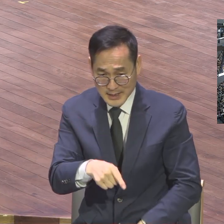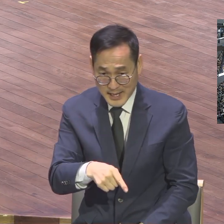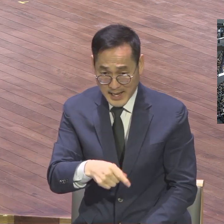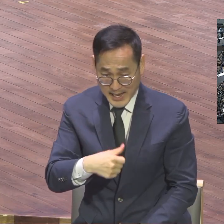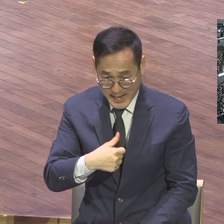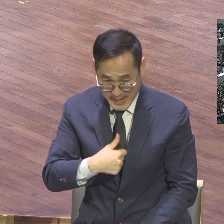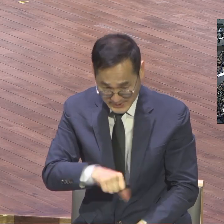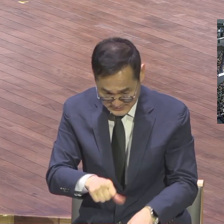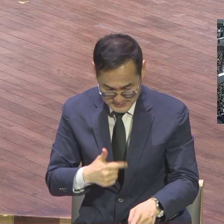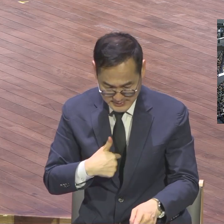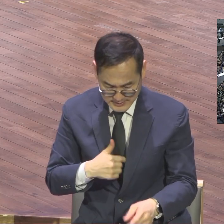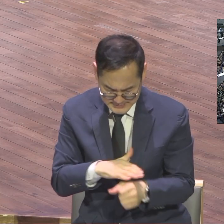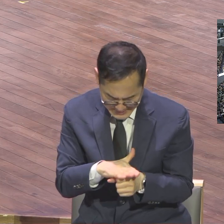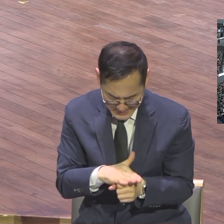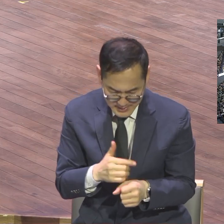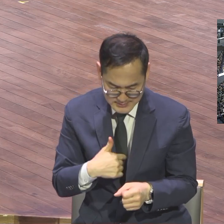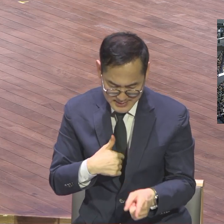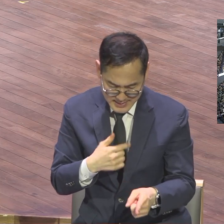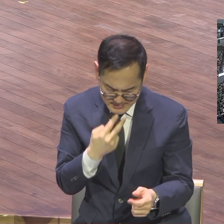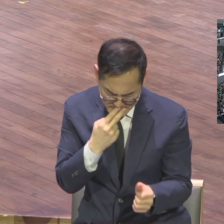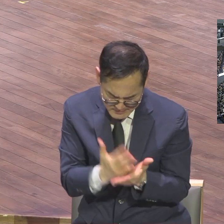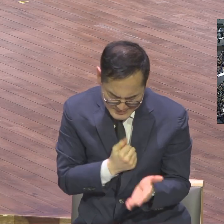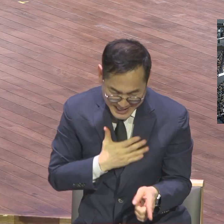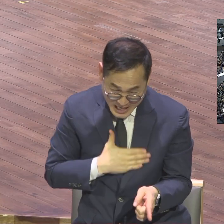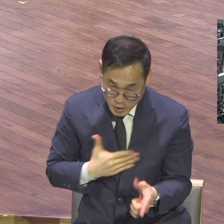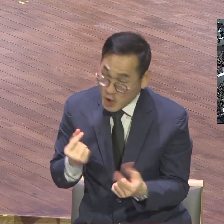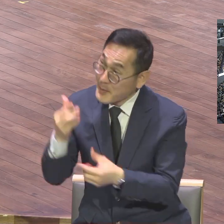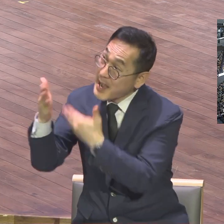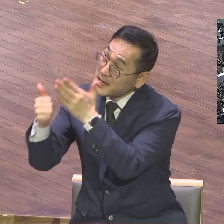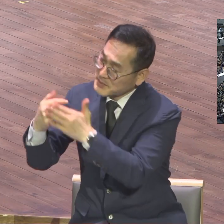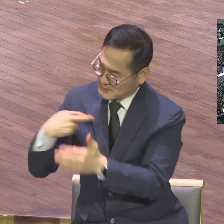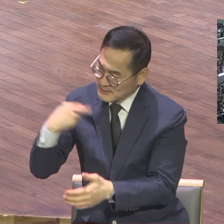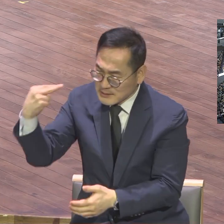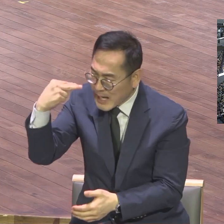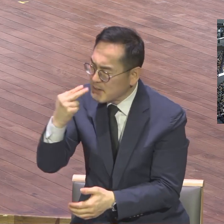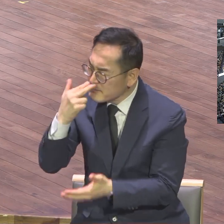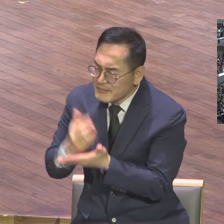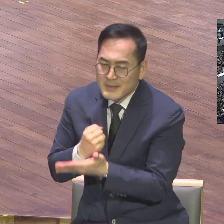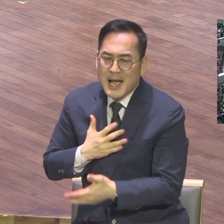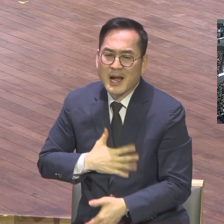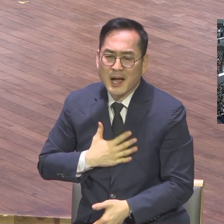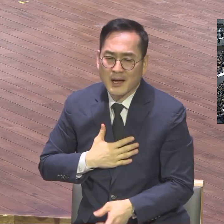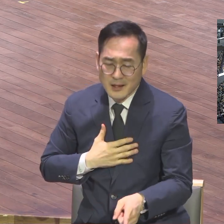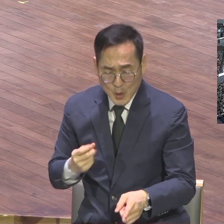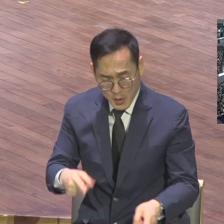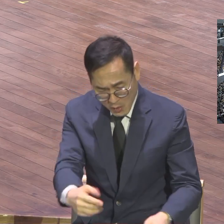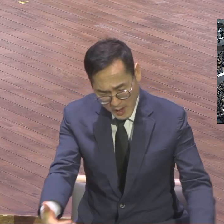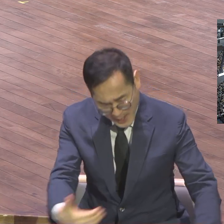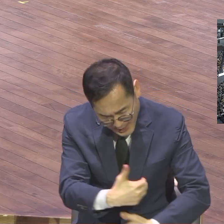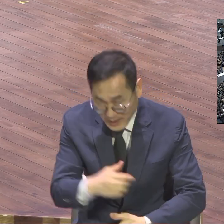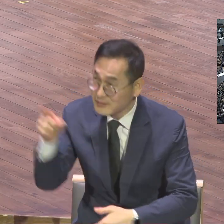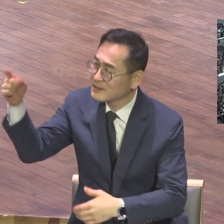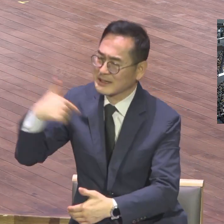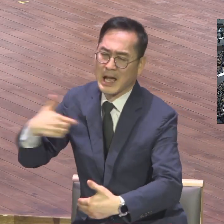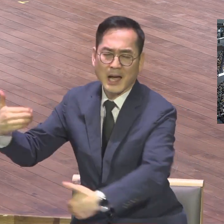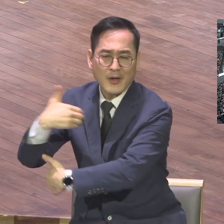너희의 하나님 여호와께서 너희가 걸어온 길에서 너희를 안으사 이곳까지 이르게 하셨느니라.